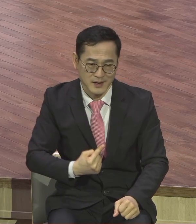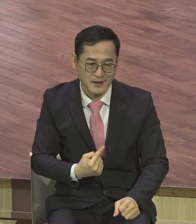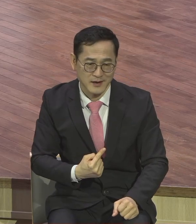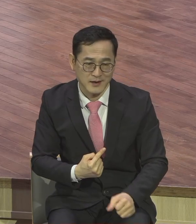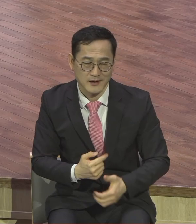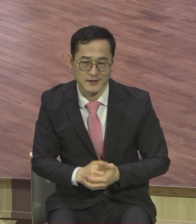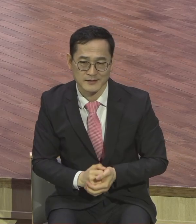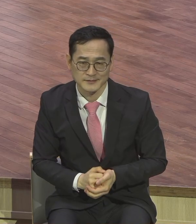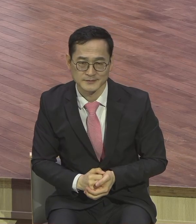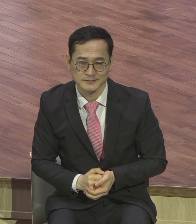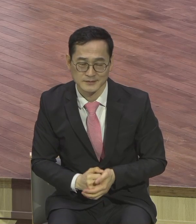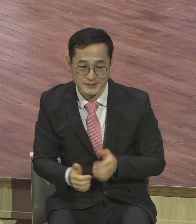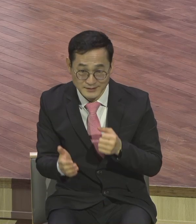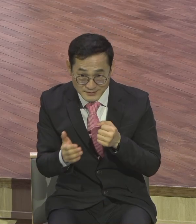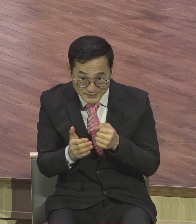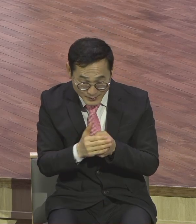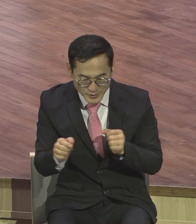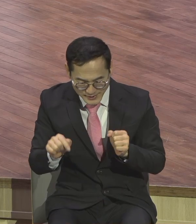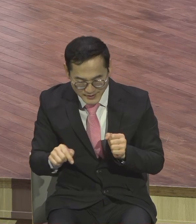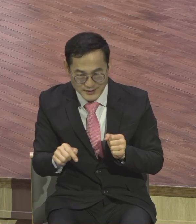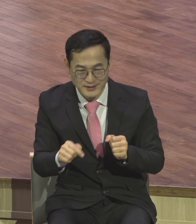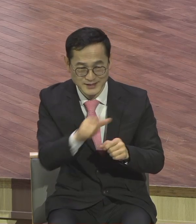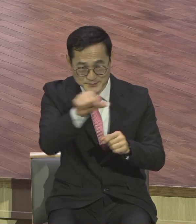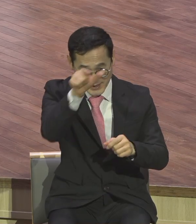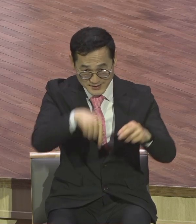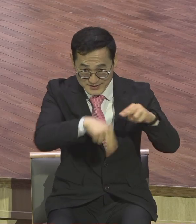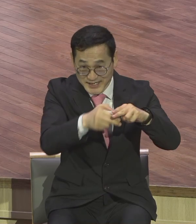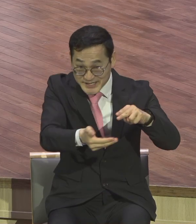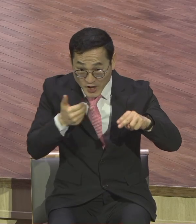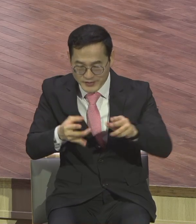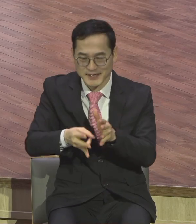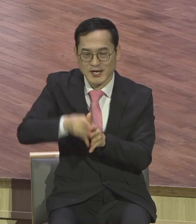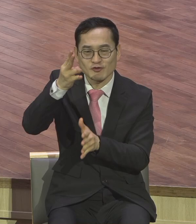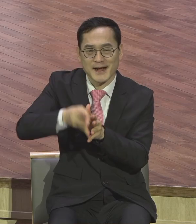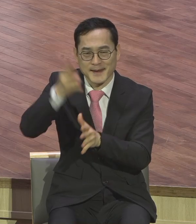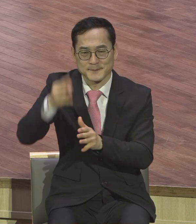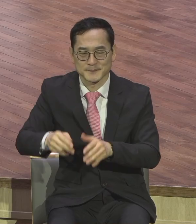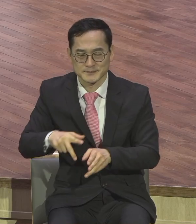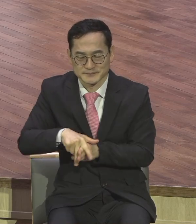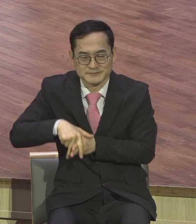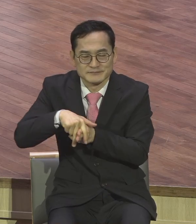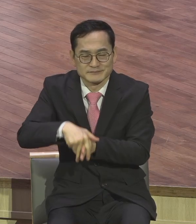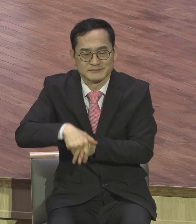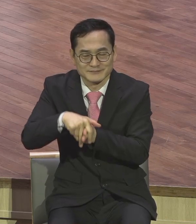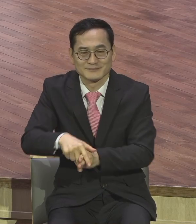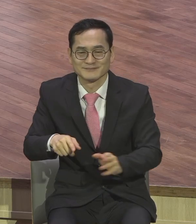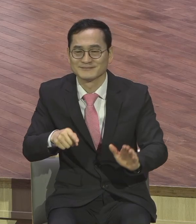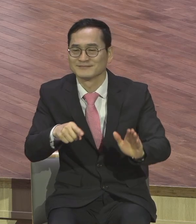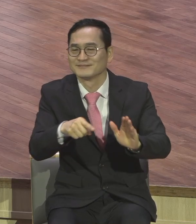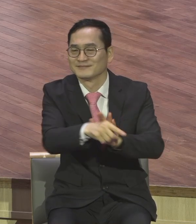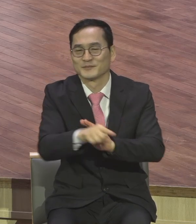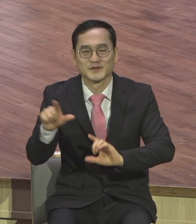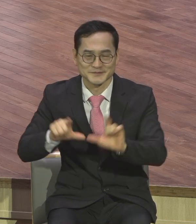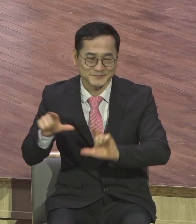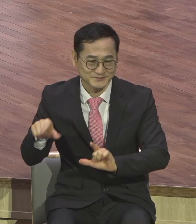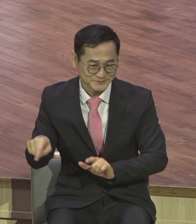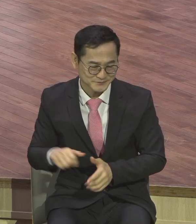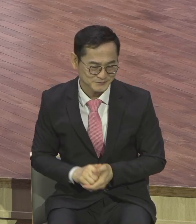예루살렘 입성하는 장면이 기록되어 있습니다 예수님께서 예루살렘에 처음 오신 것은 아니지만 이번 방문은